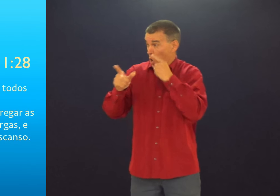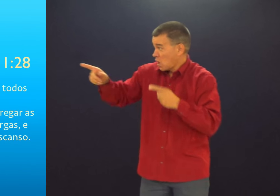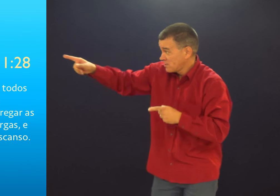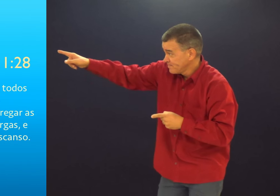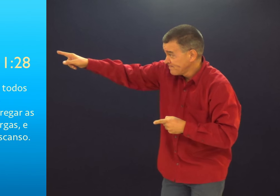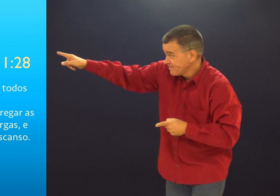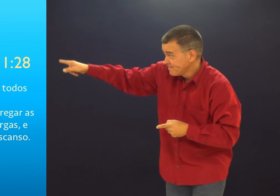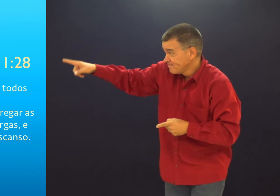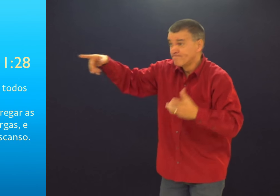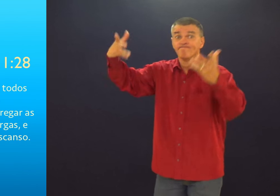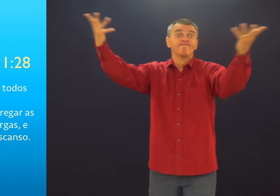Olha só.